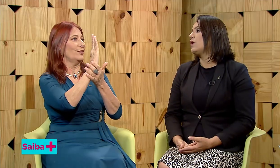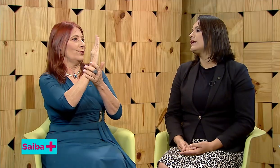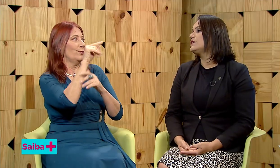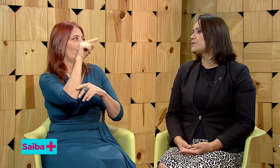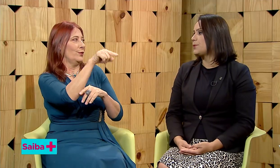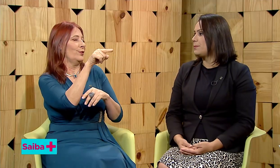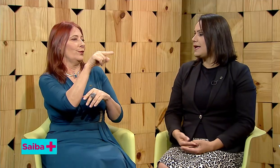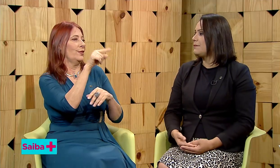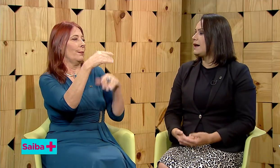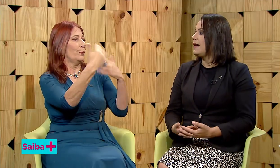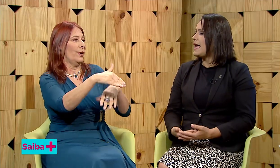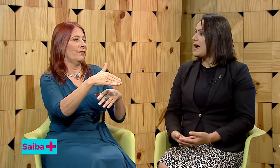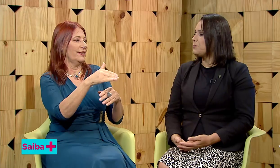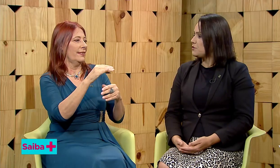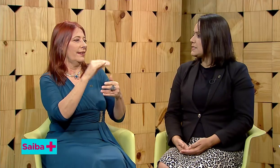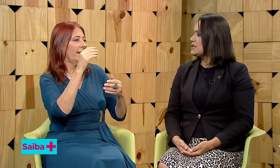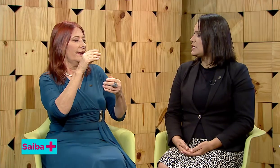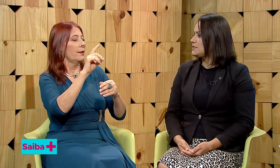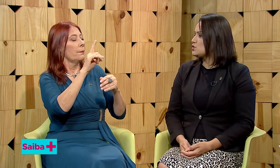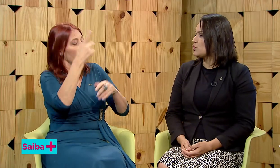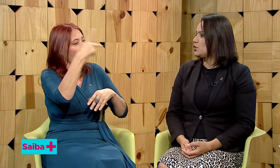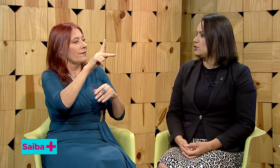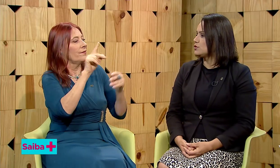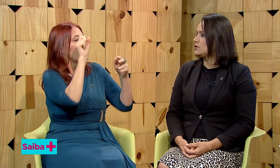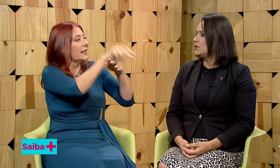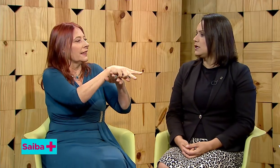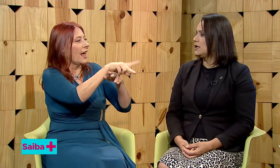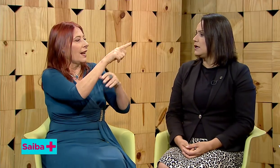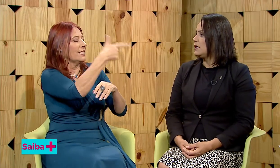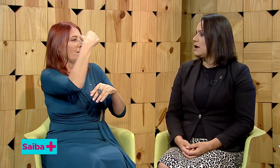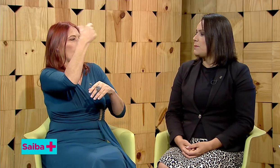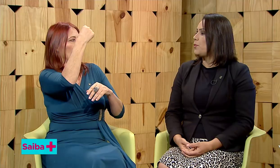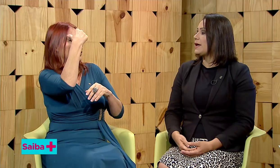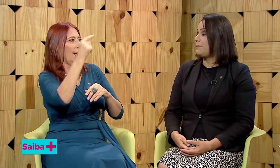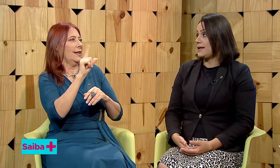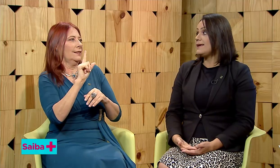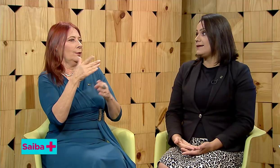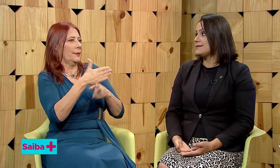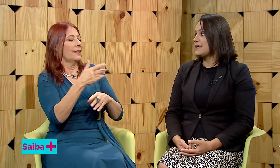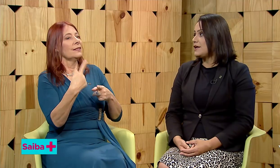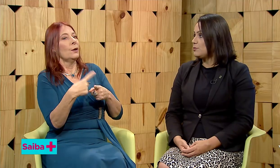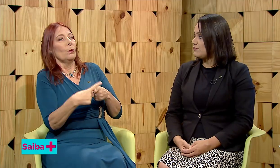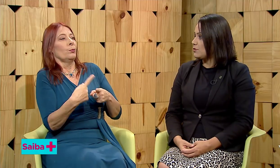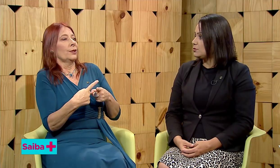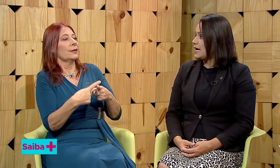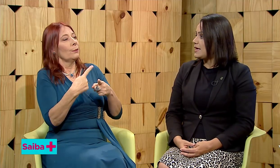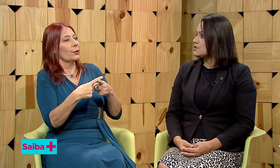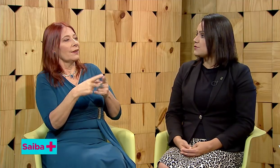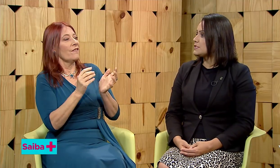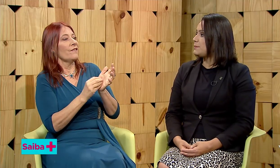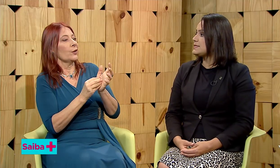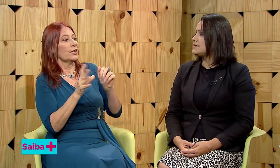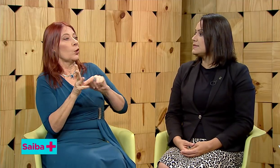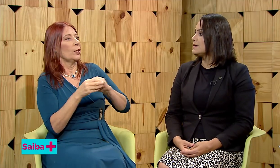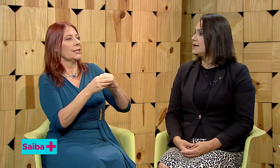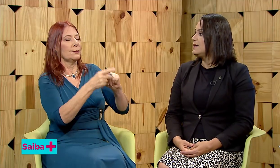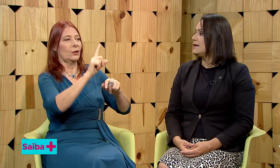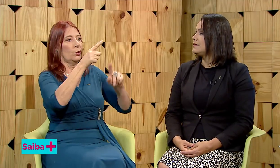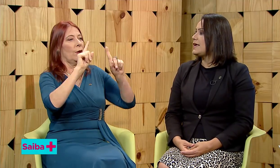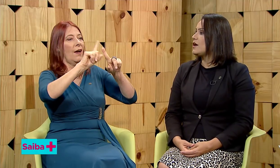grande problema é a aprovação desses surdos. Porque para ingressar em uma faculdade, você precisa ter